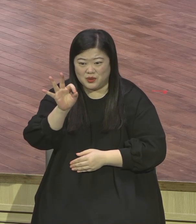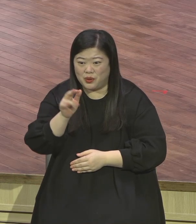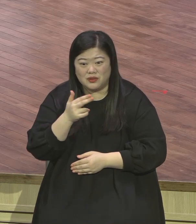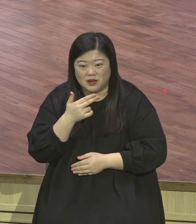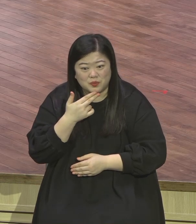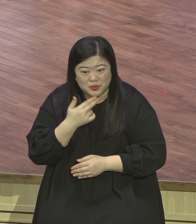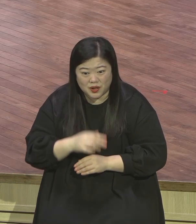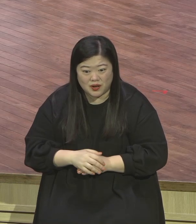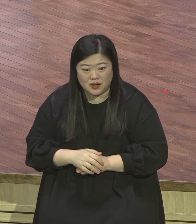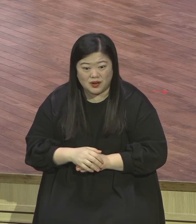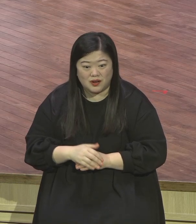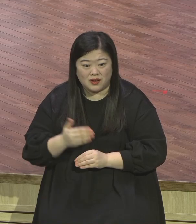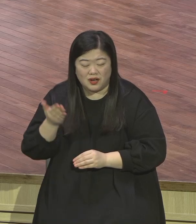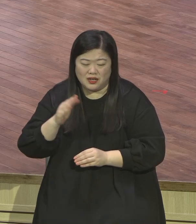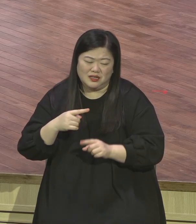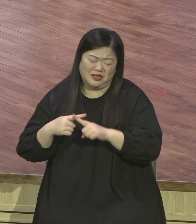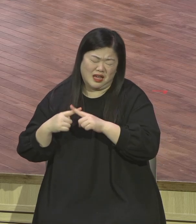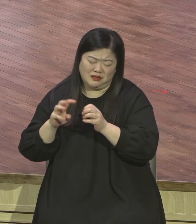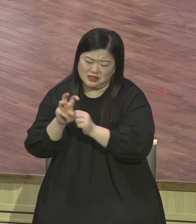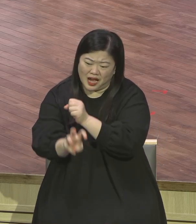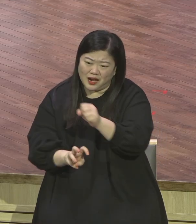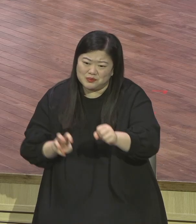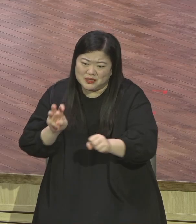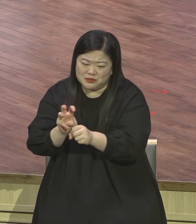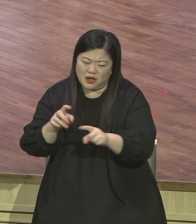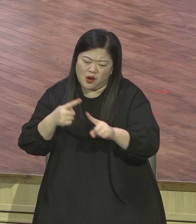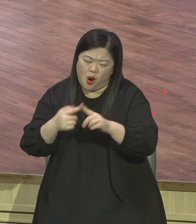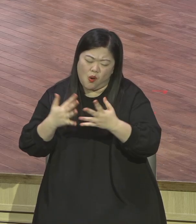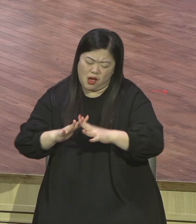올인할 수가 없어요 사실은 하나님 다음에 돈이잖아요